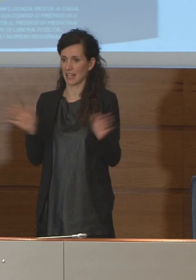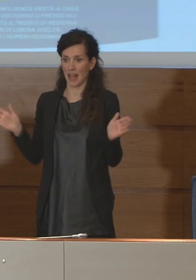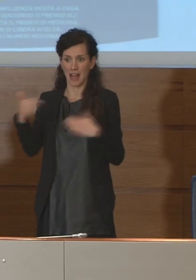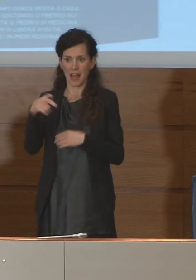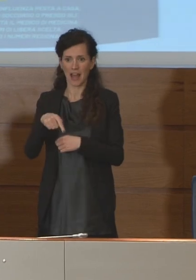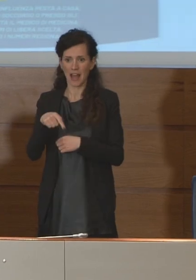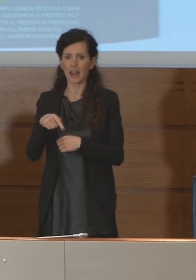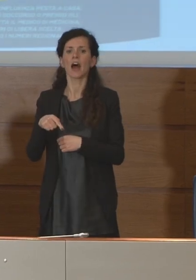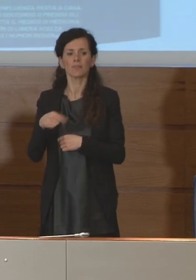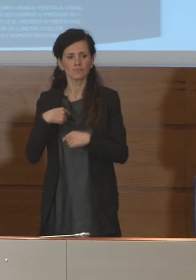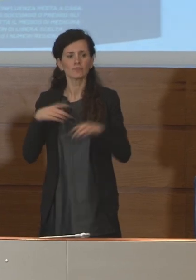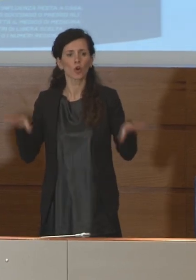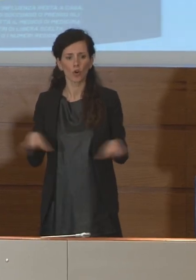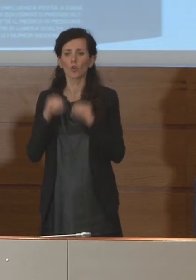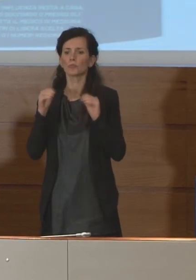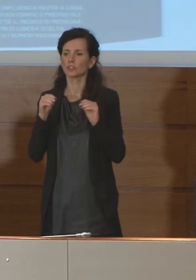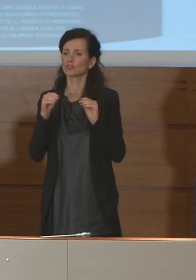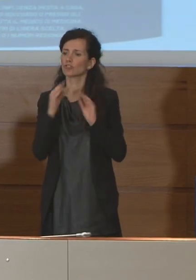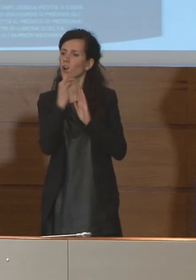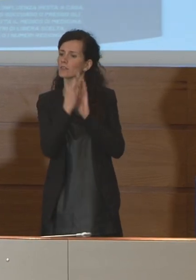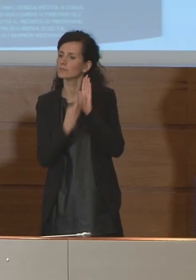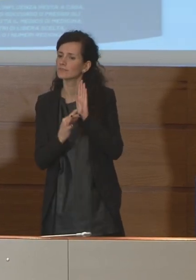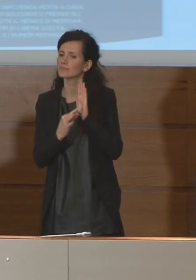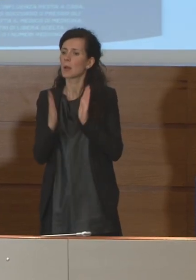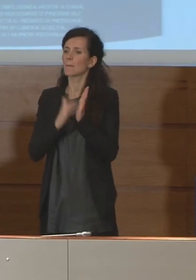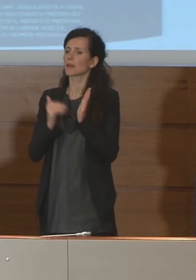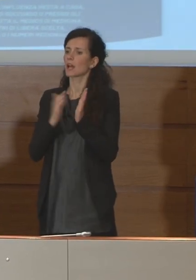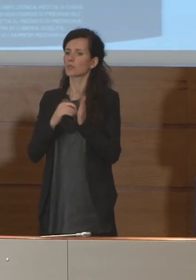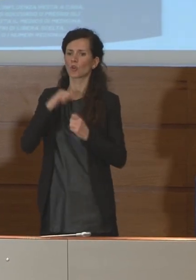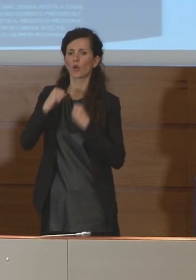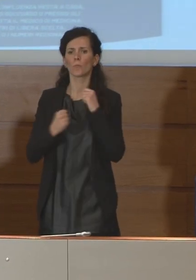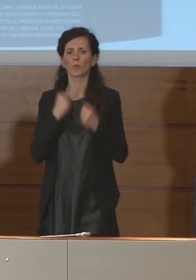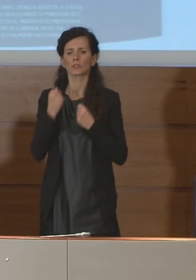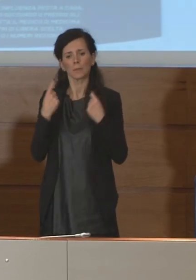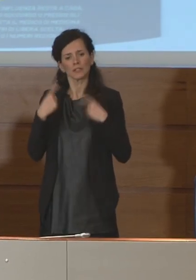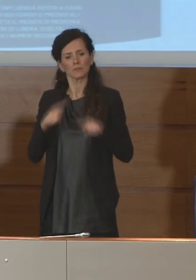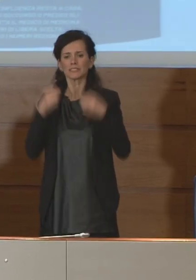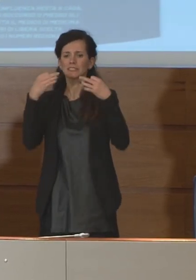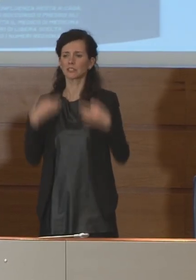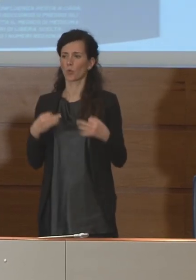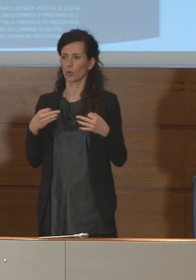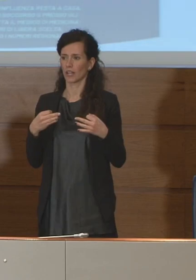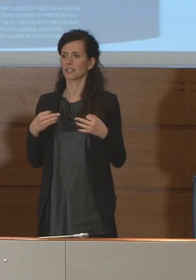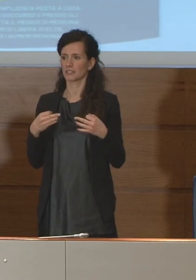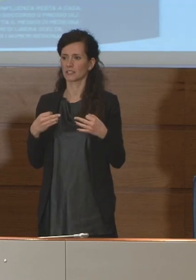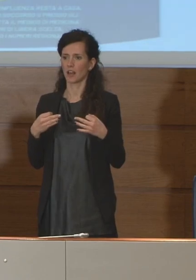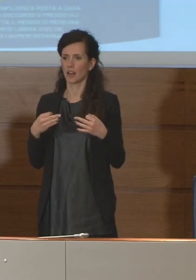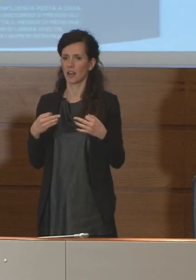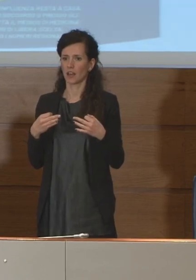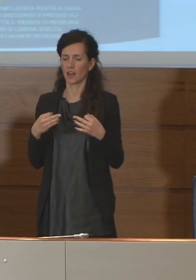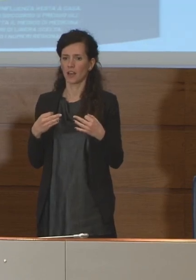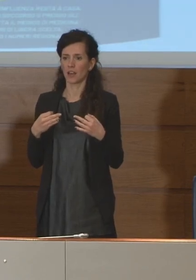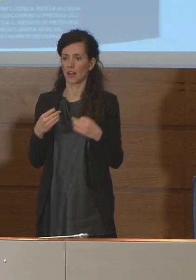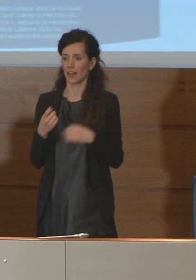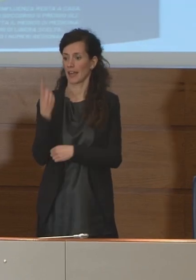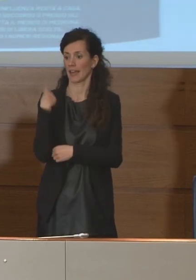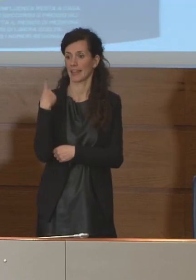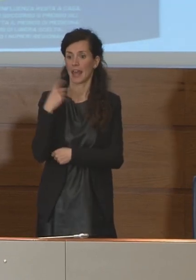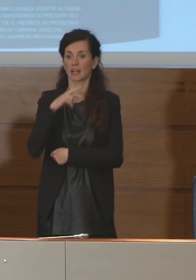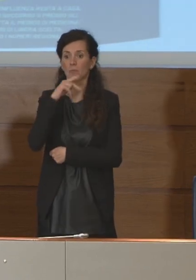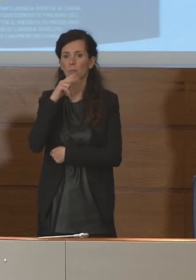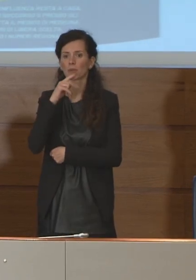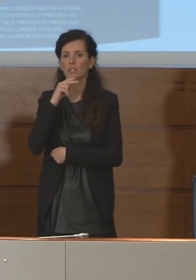anche noi quelle che sono le norme di precauzione che sono state emanate ieri